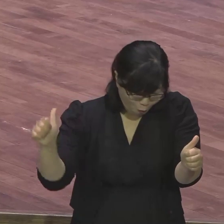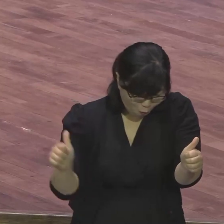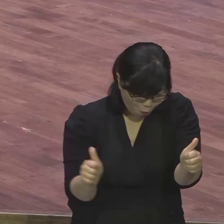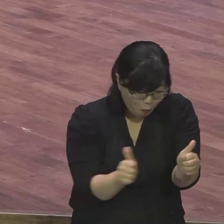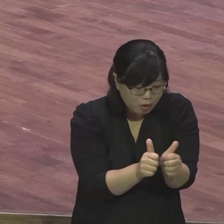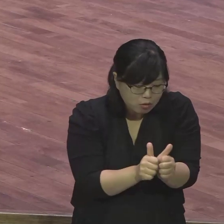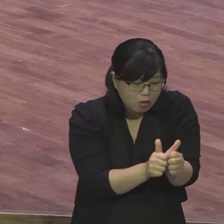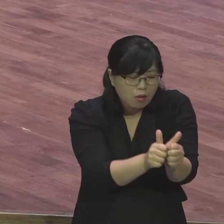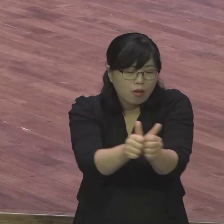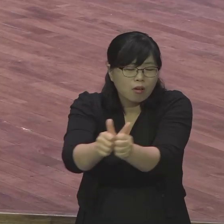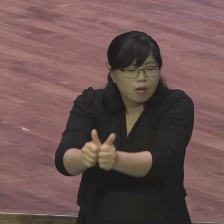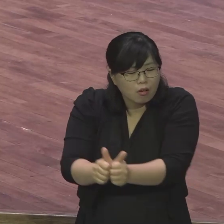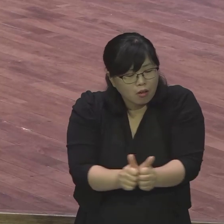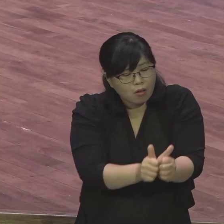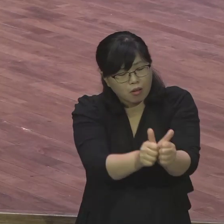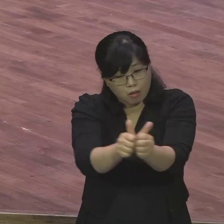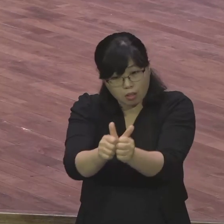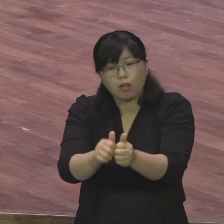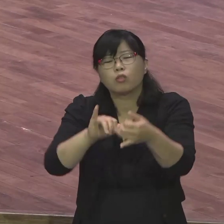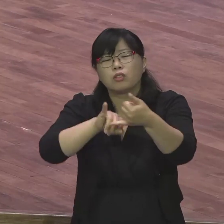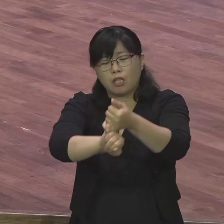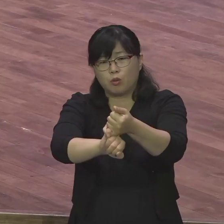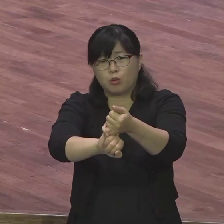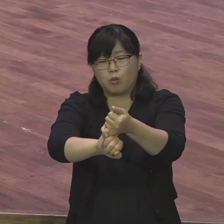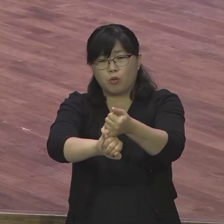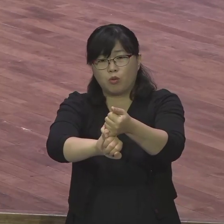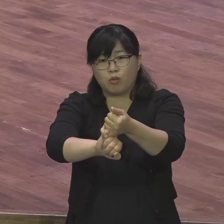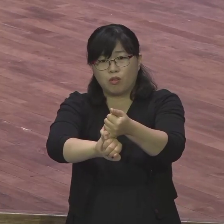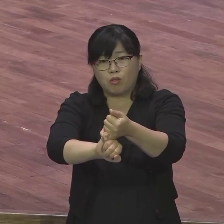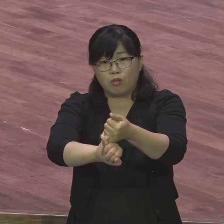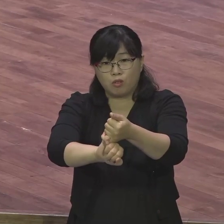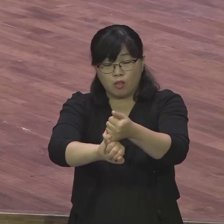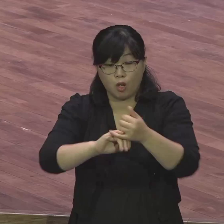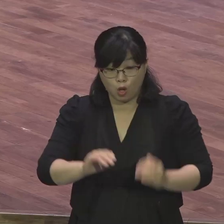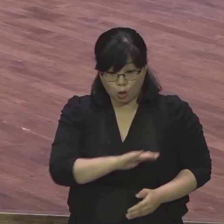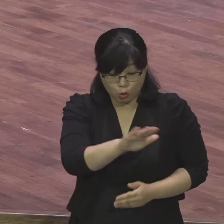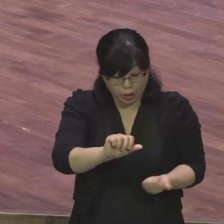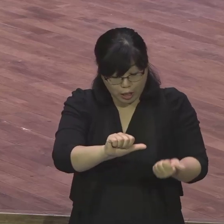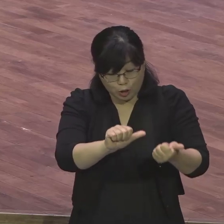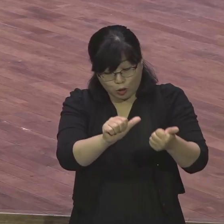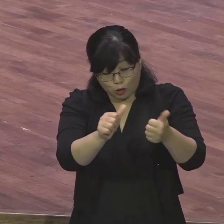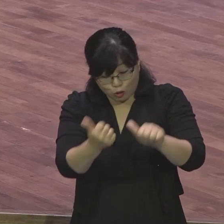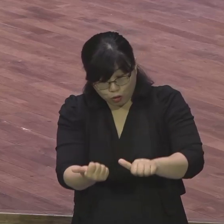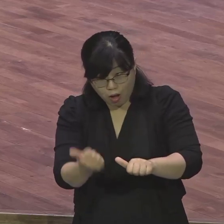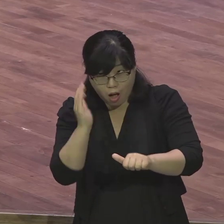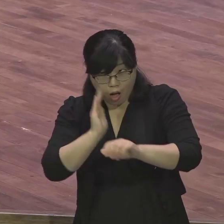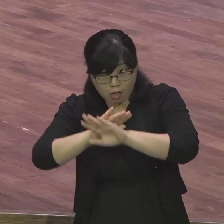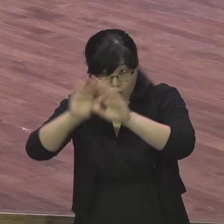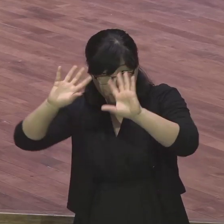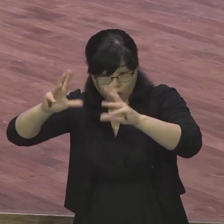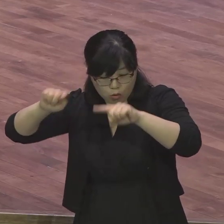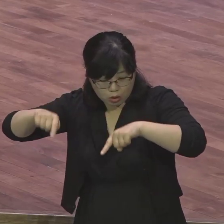성령께서 여러분을 천국 인도할 때까지 들어갈 때까지 인도하신다고요 그때까지 함께 계신다고